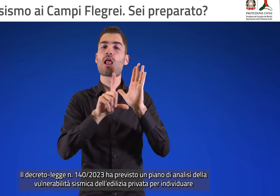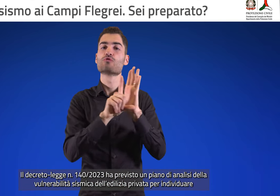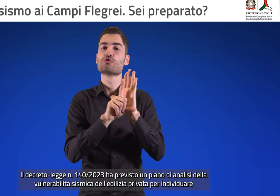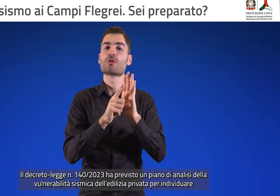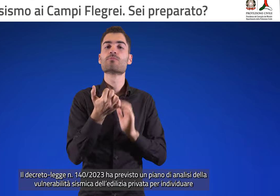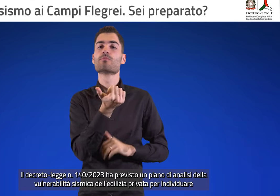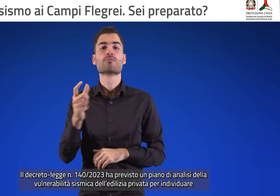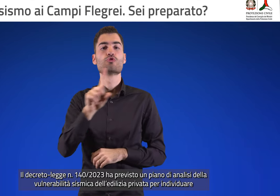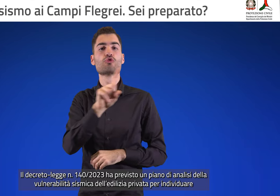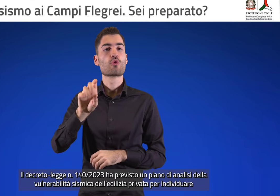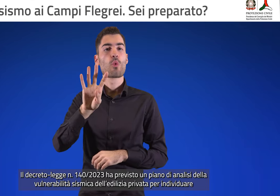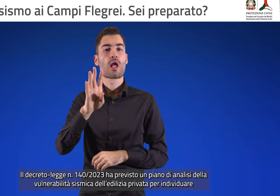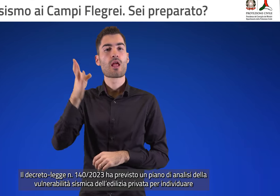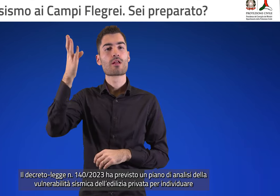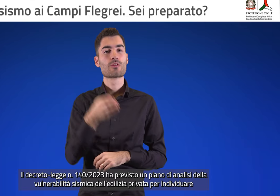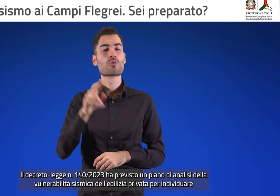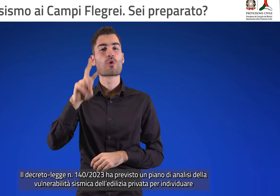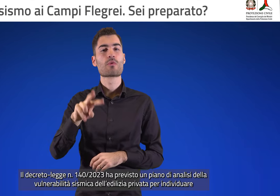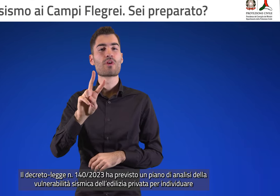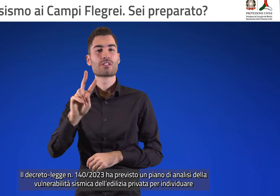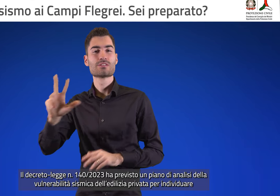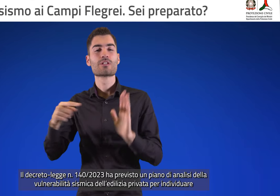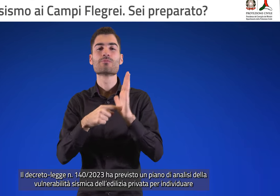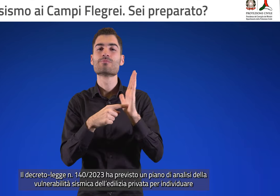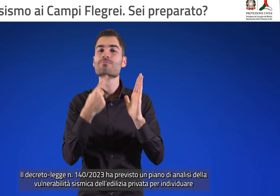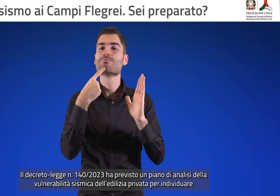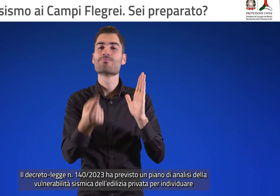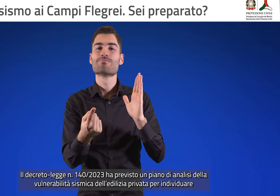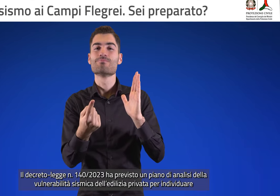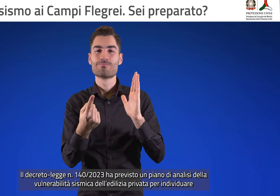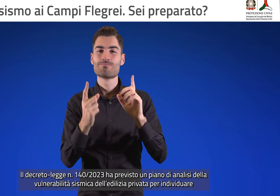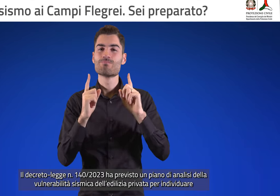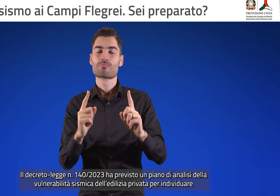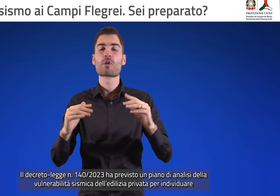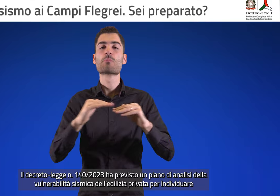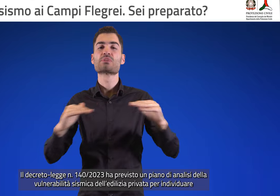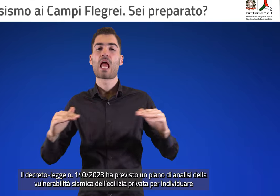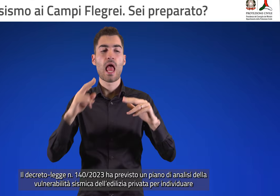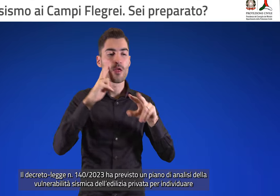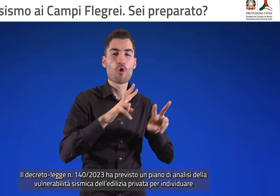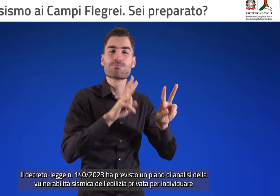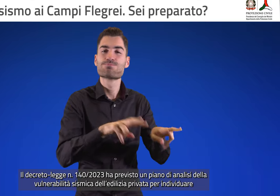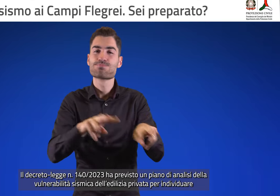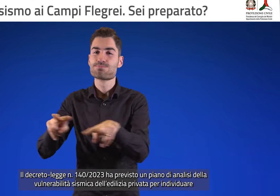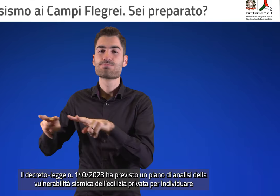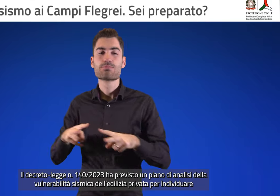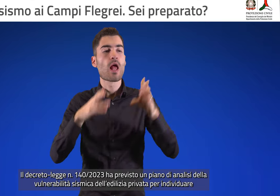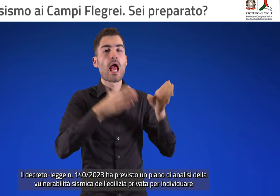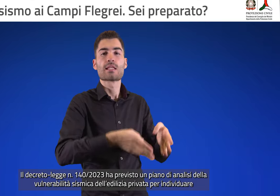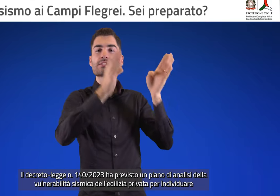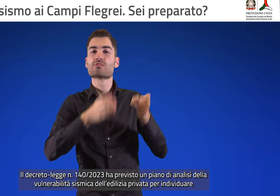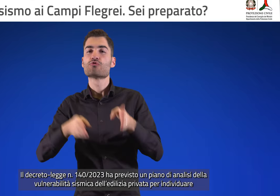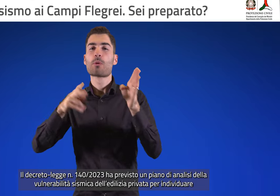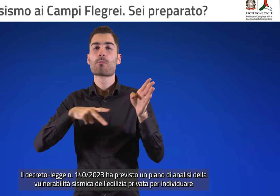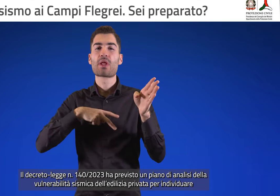140-2023 ha previsto un piano di analisi della vulnerabilità sismica dell'edilizia privata